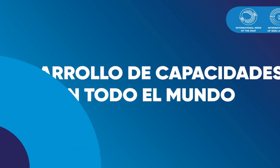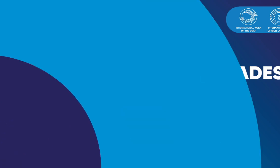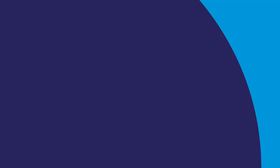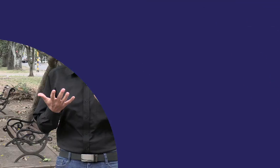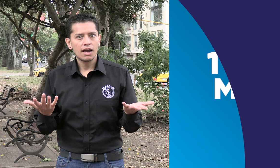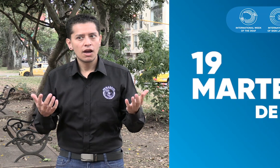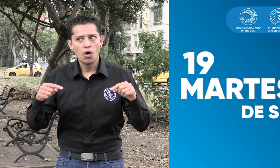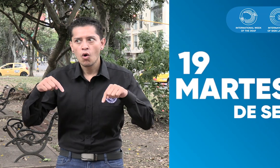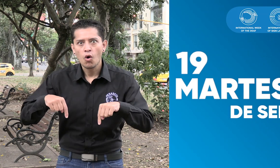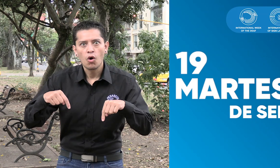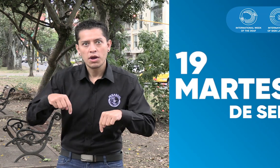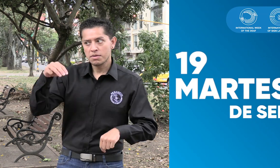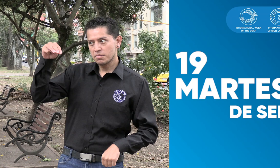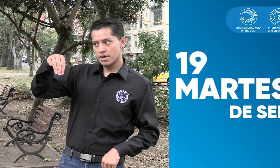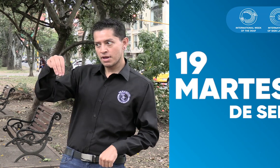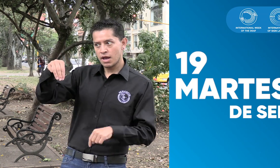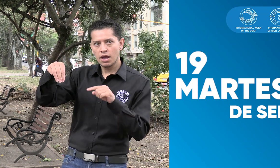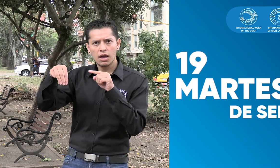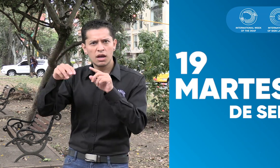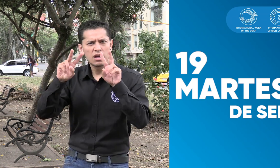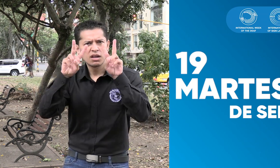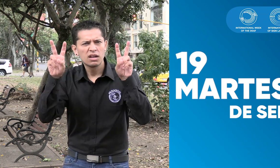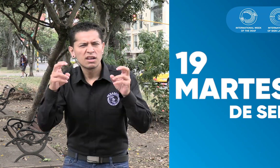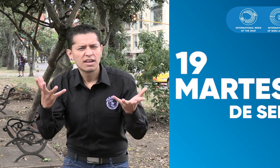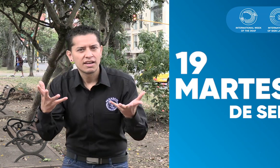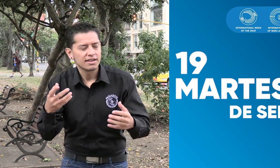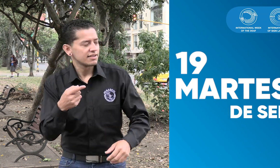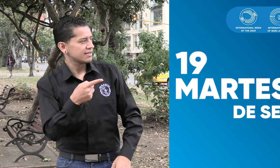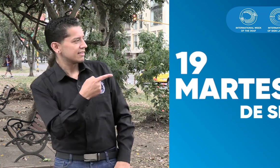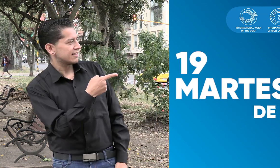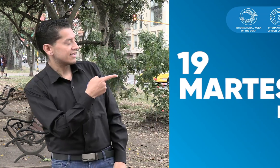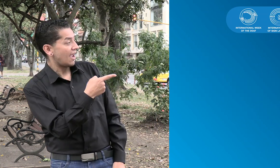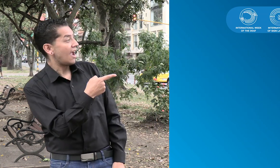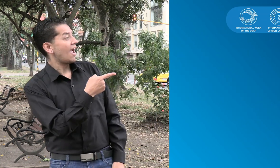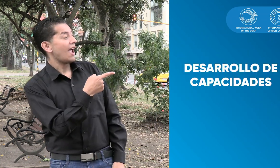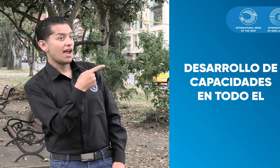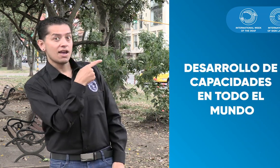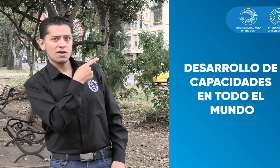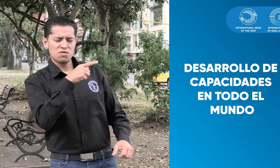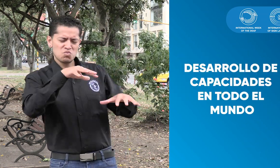Para hoy martes tendremos este tema, desarrollo de capacidades en todo el mundo.